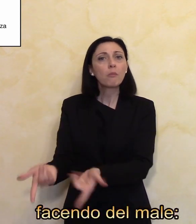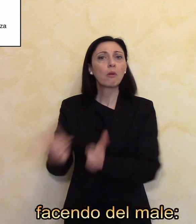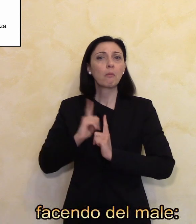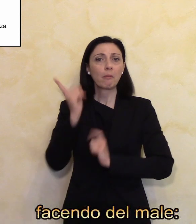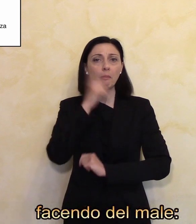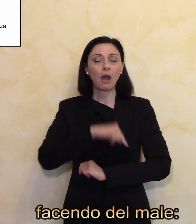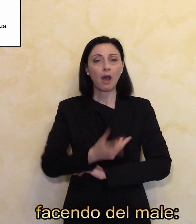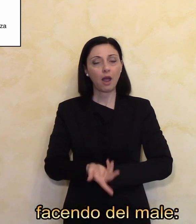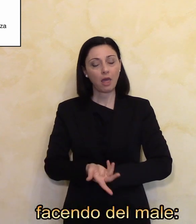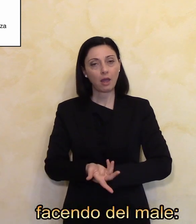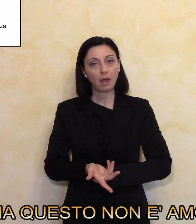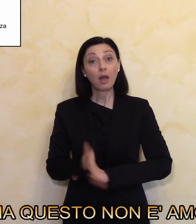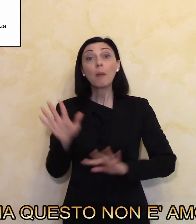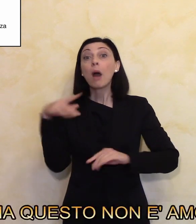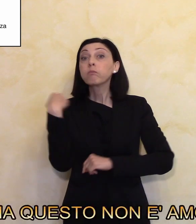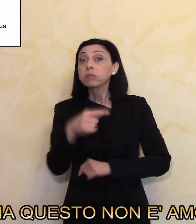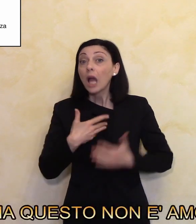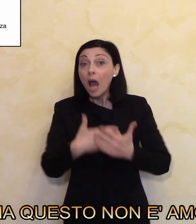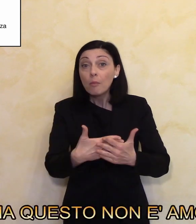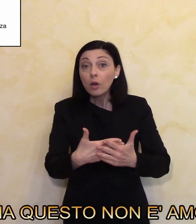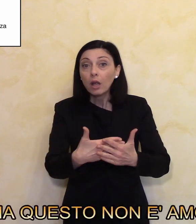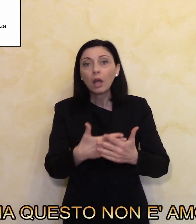male. Ma questo non è amore.